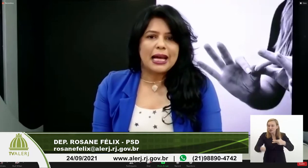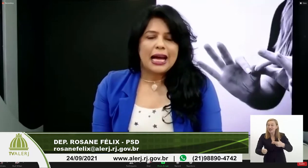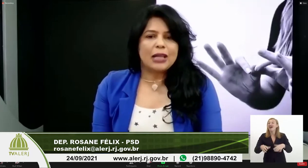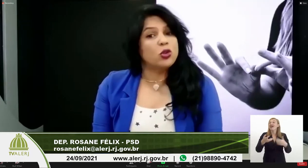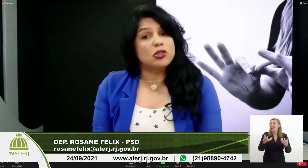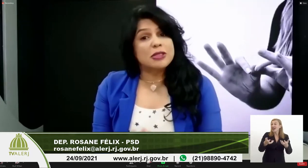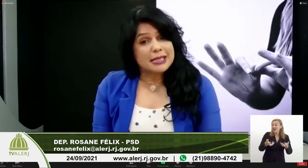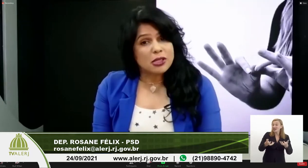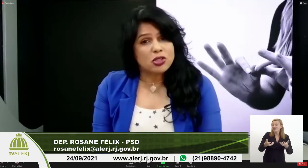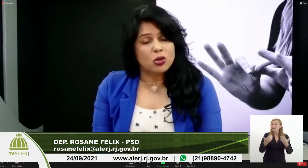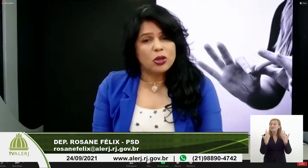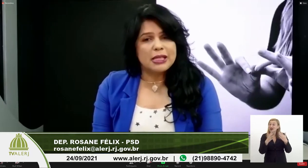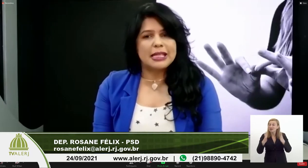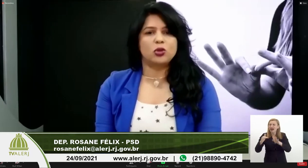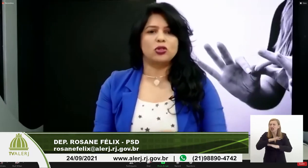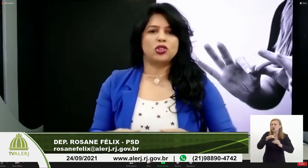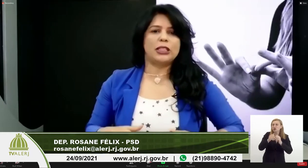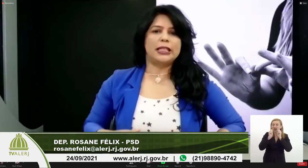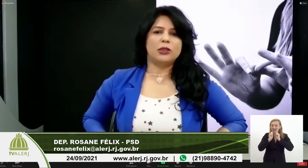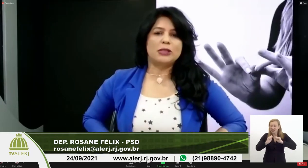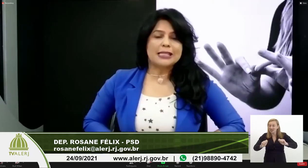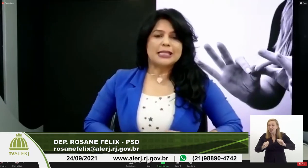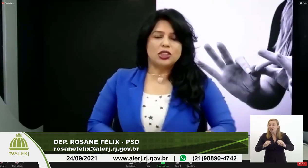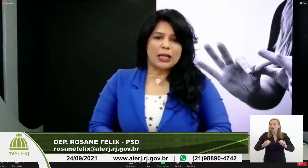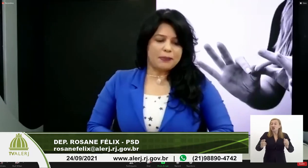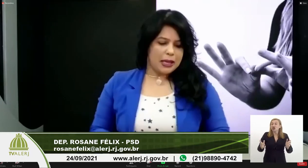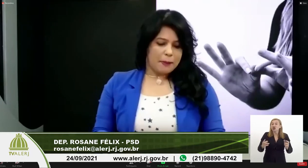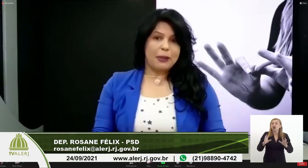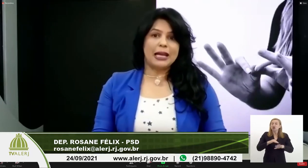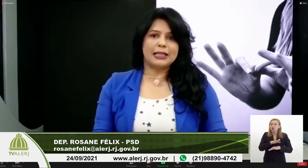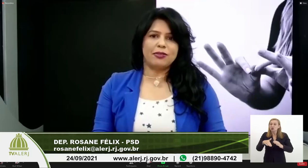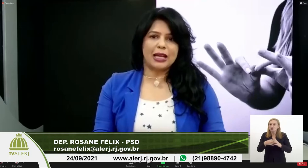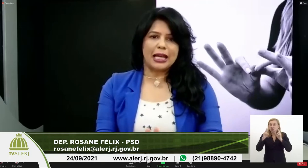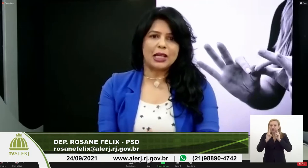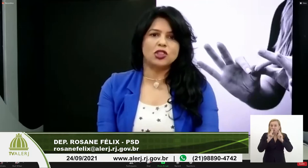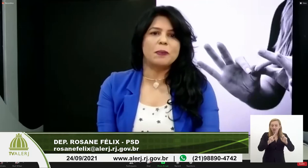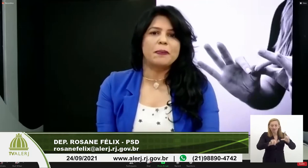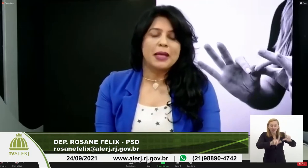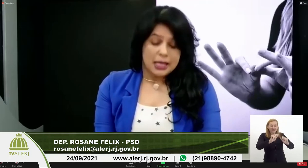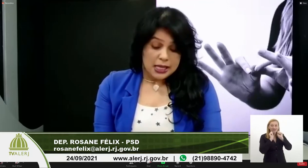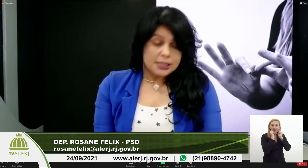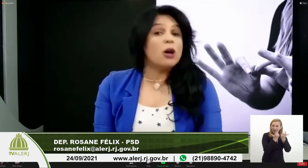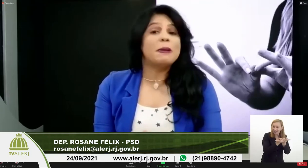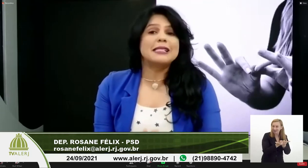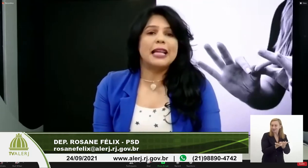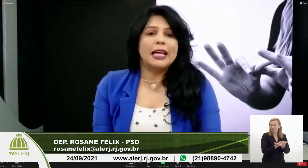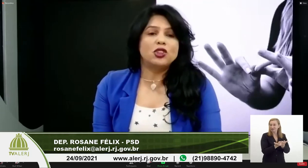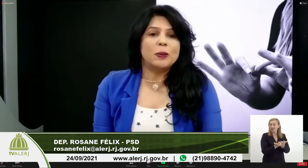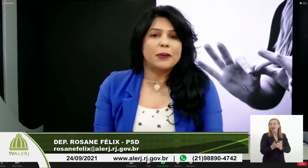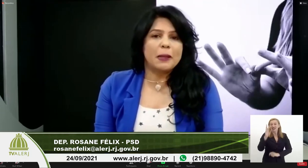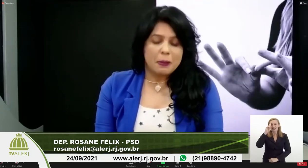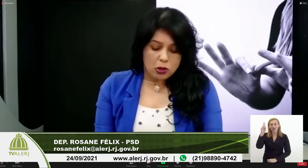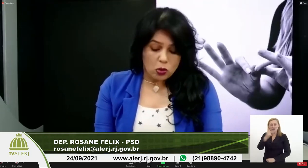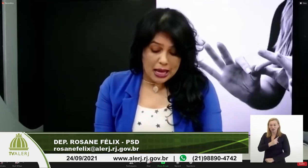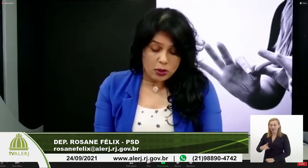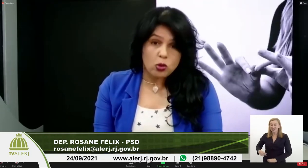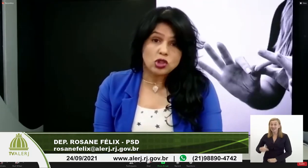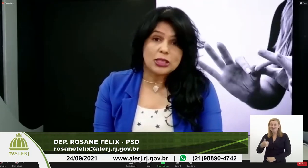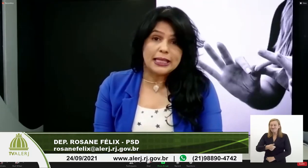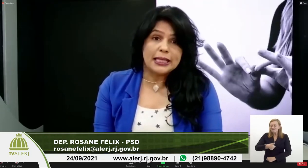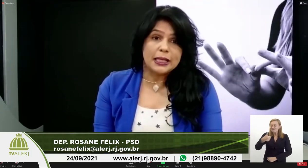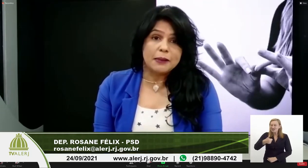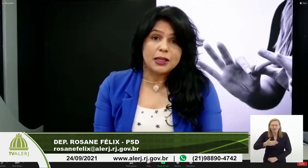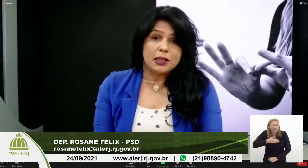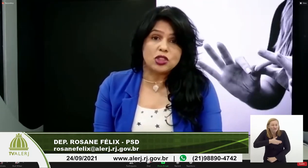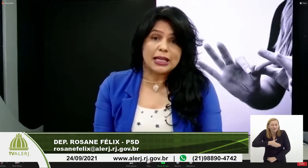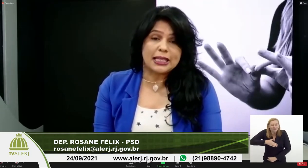saudar a todos os assessores e a todos que nos assistem pela TV Alerja. Senhor presidente, em primeiro lugar eu